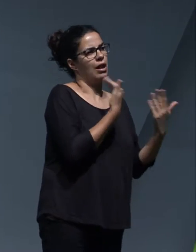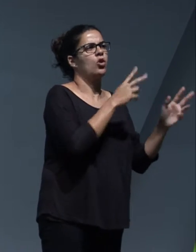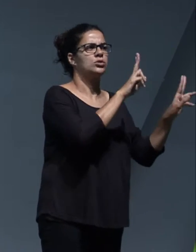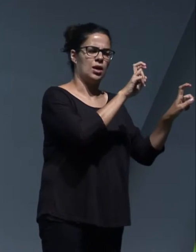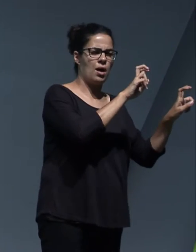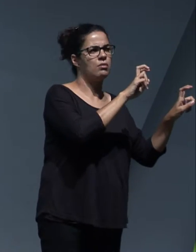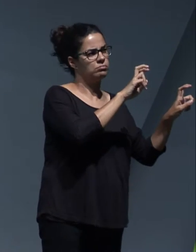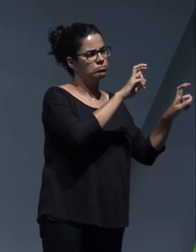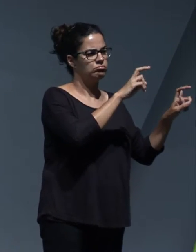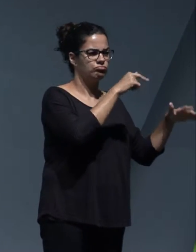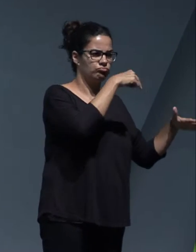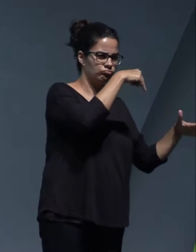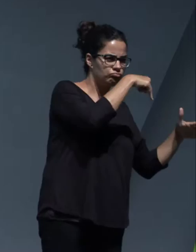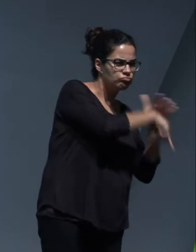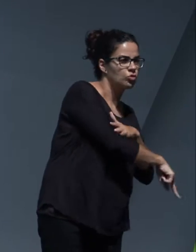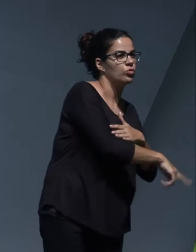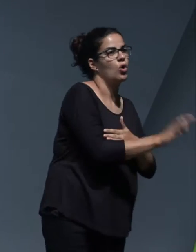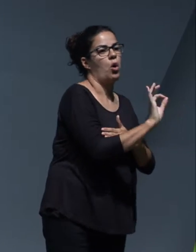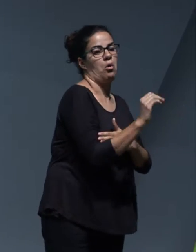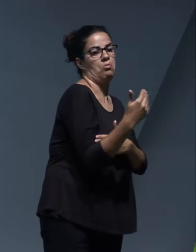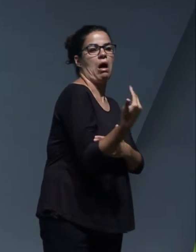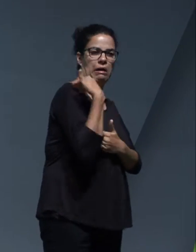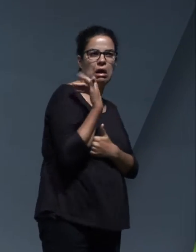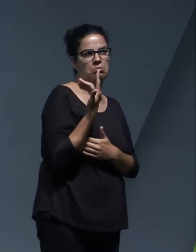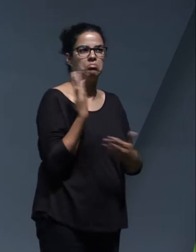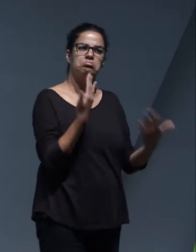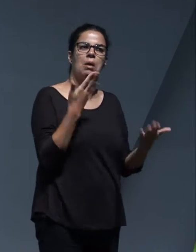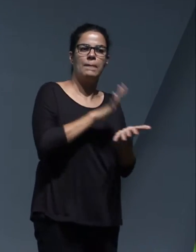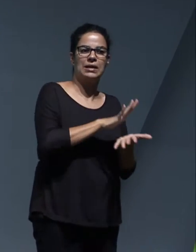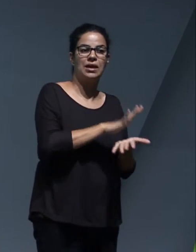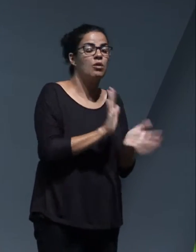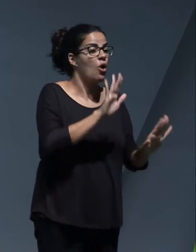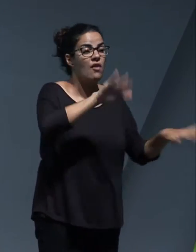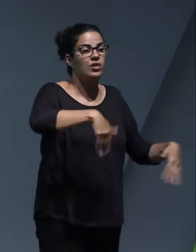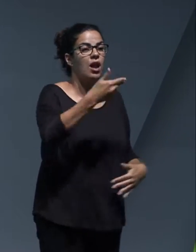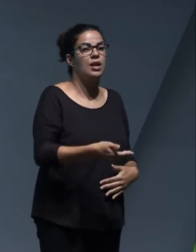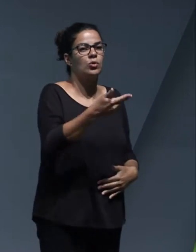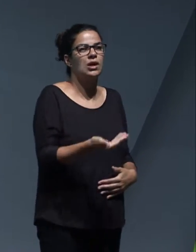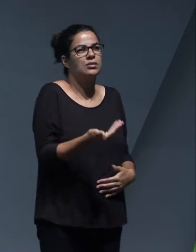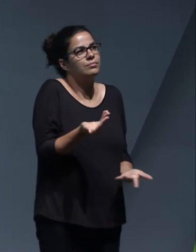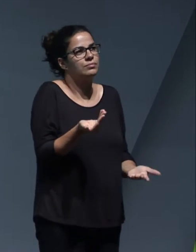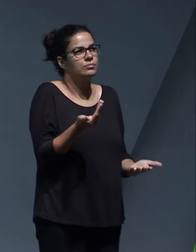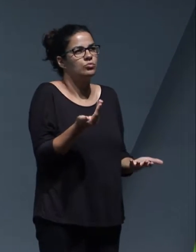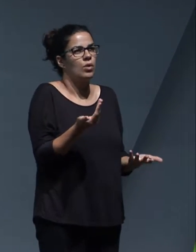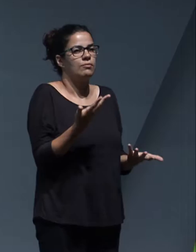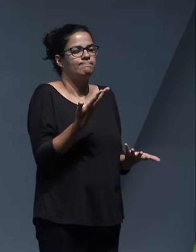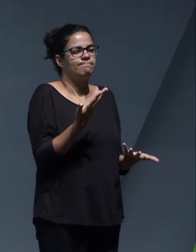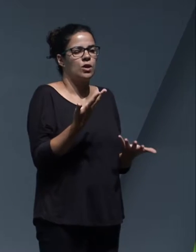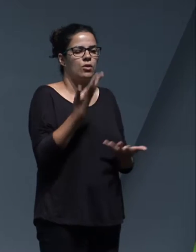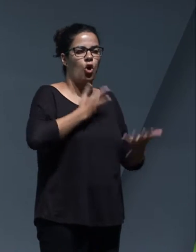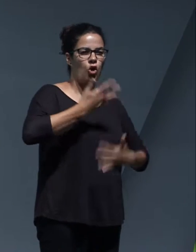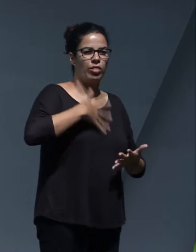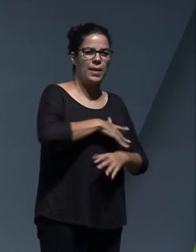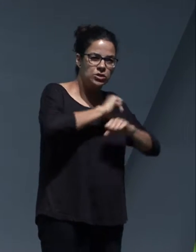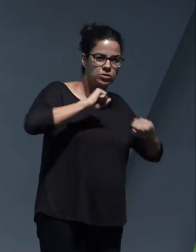y de una forma más sosegada como en días anteriores, pero lo importante es el foco de conocimiento, el fondo de conocimiento que